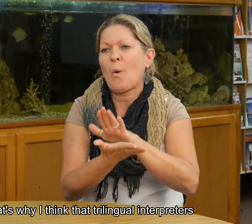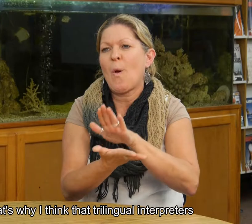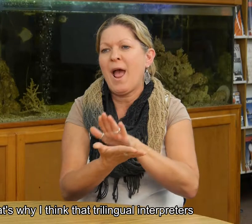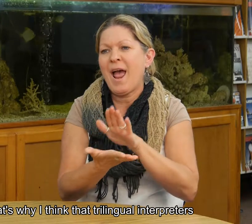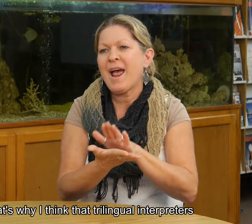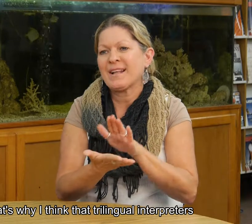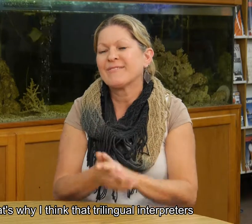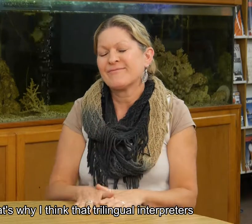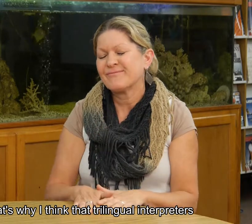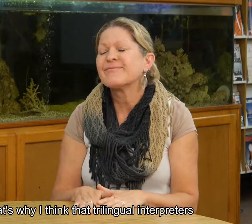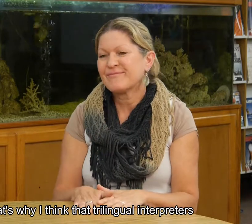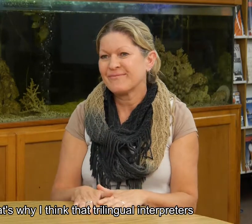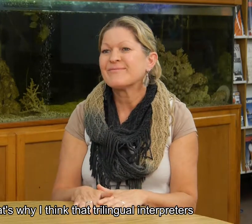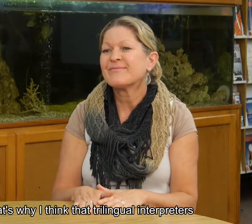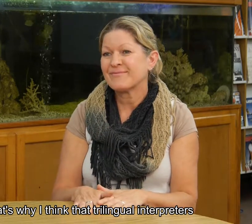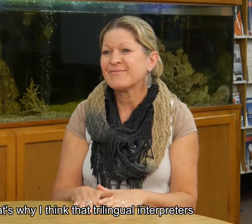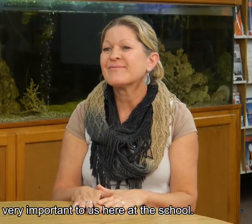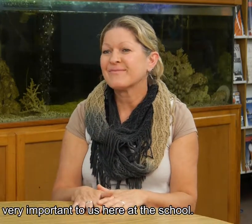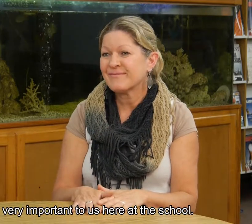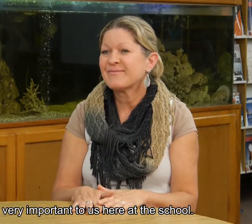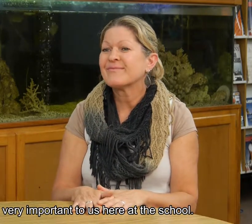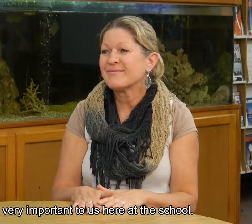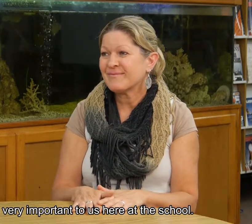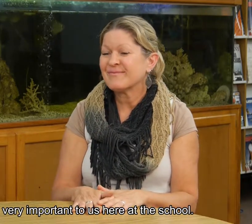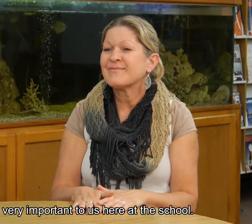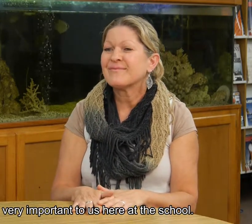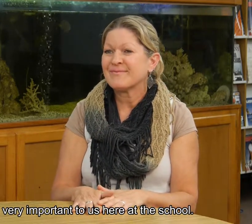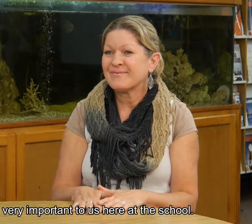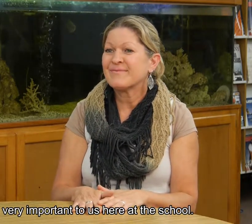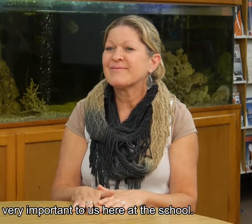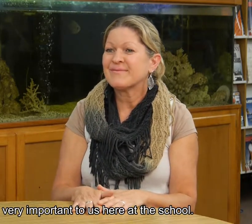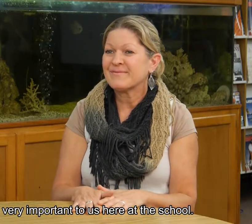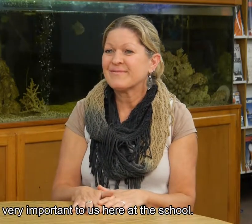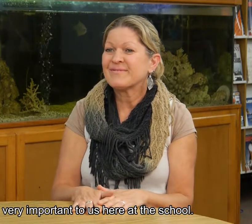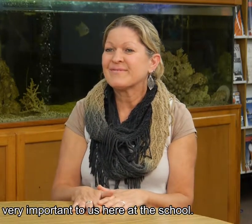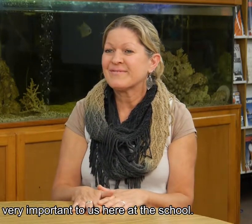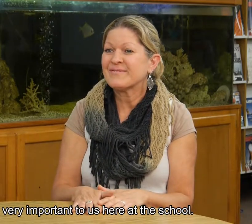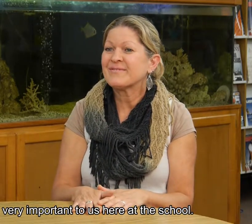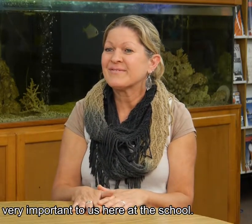pienso que los intérpretes trilingües son muy importantes para nosotros aquí en la escuela.